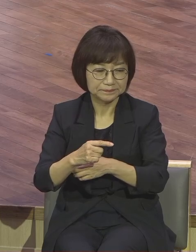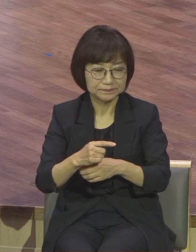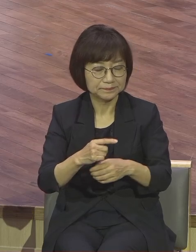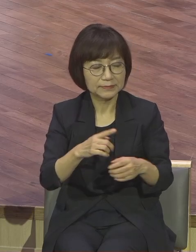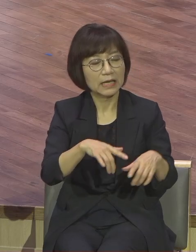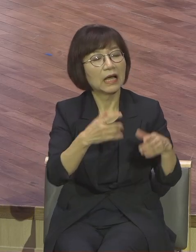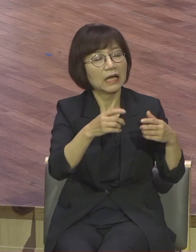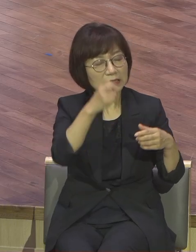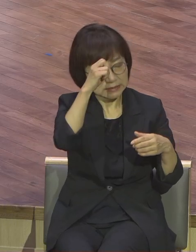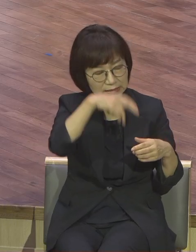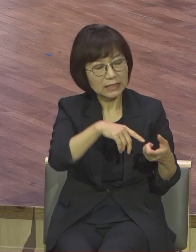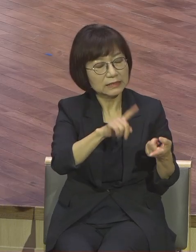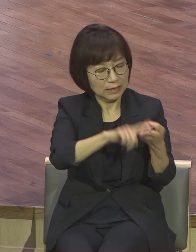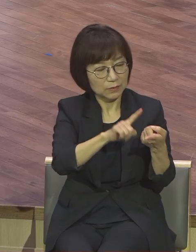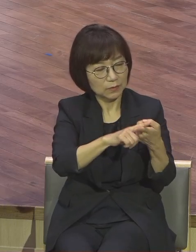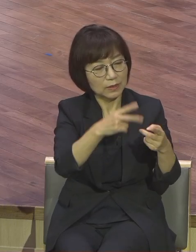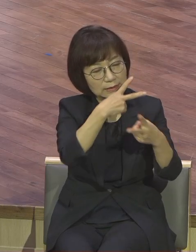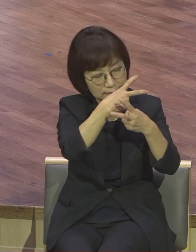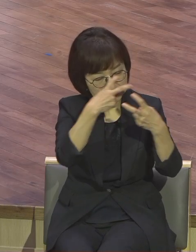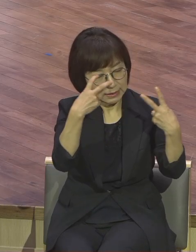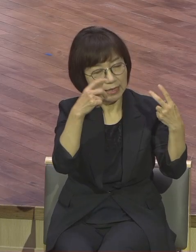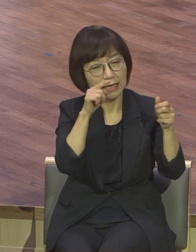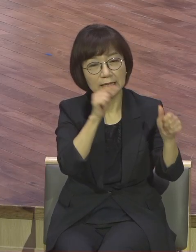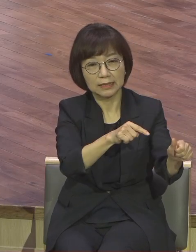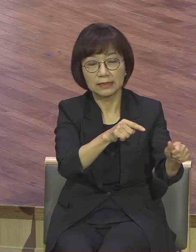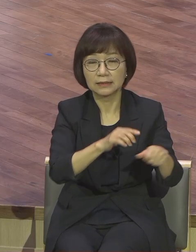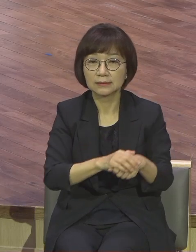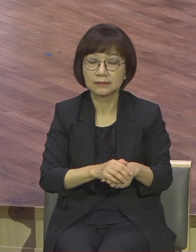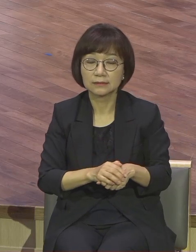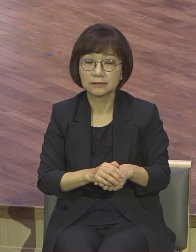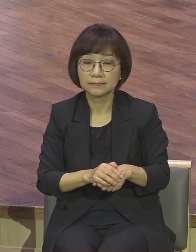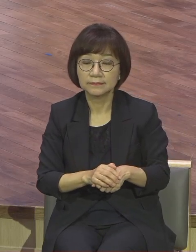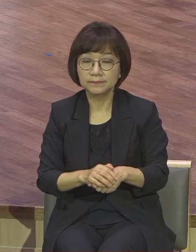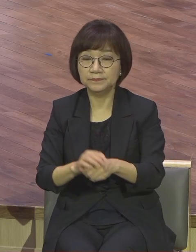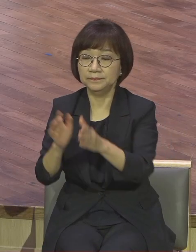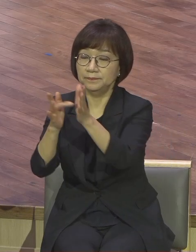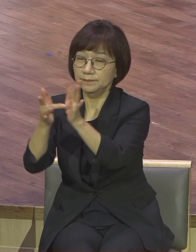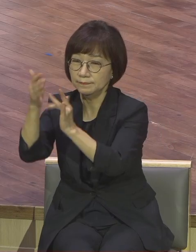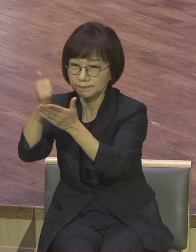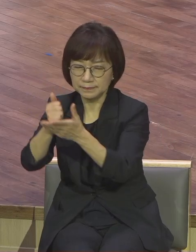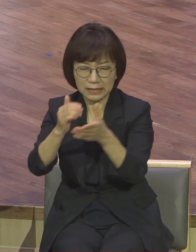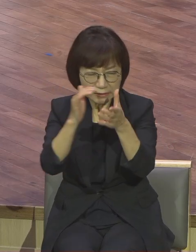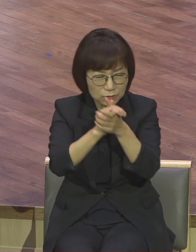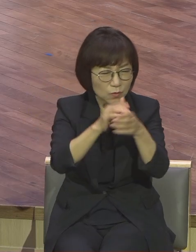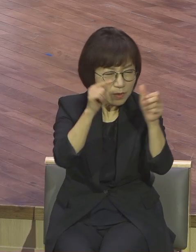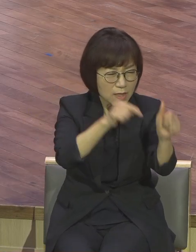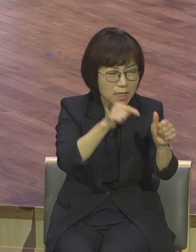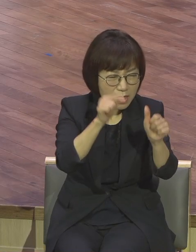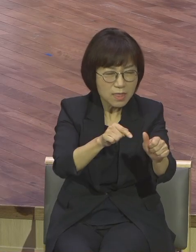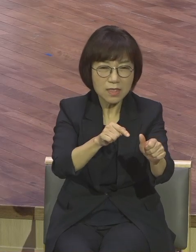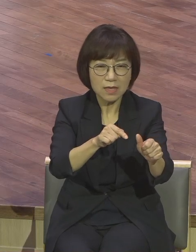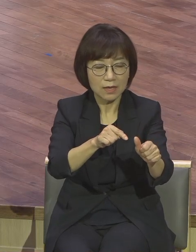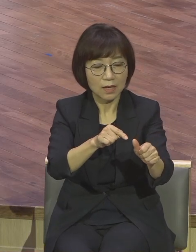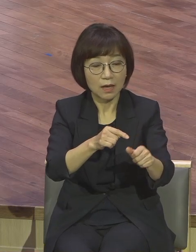제자들은 예수님께서 그렇게 강조하셨음에도 불구하고 깨어 기도할 시간표를